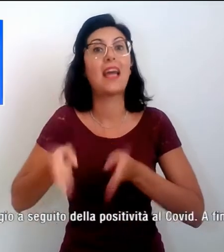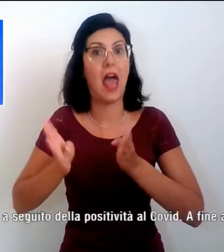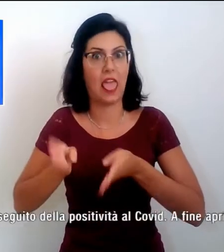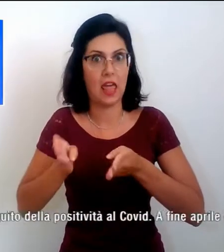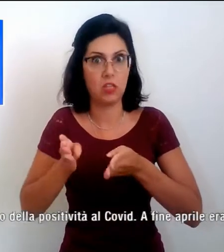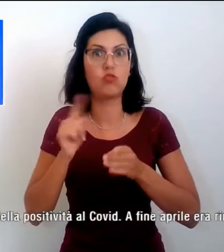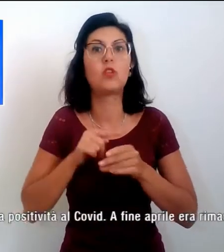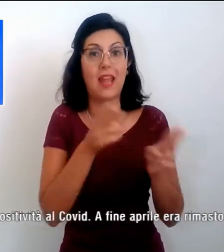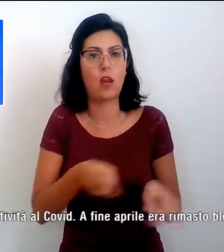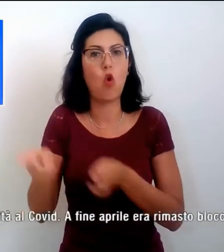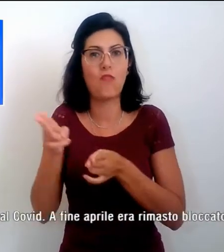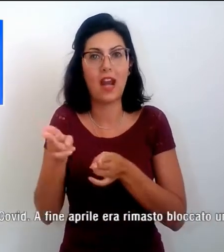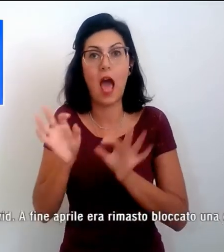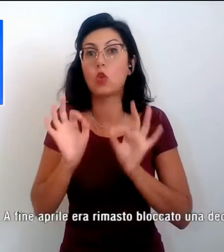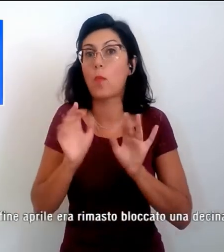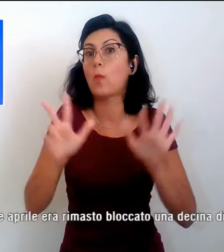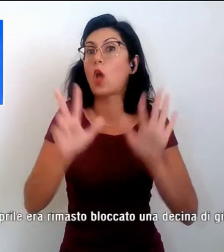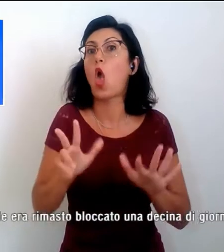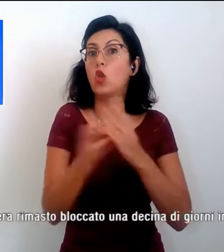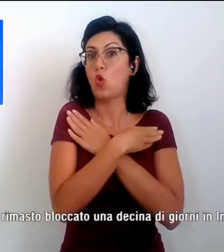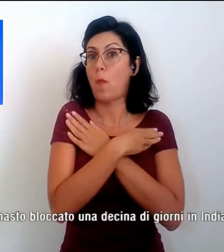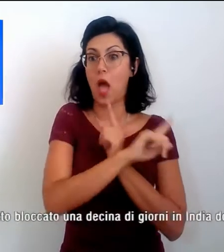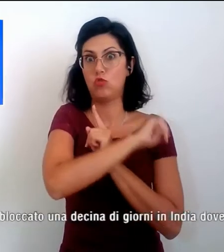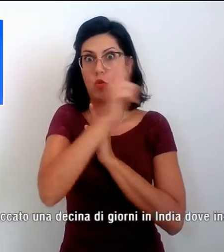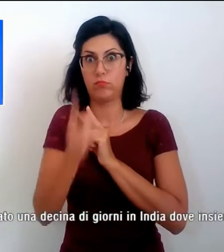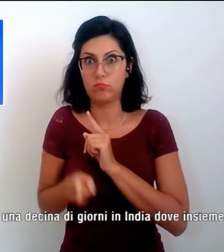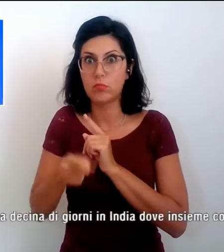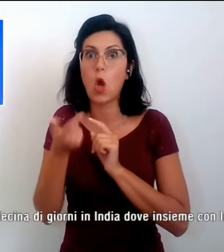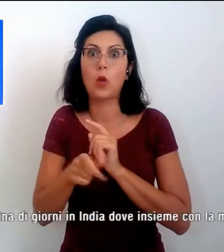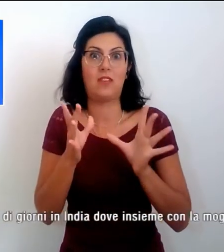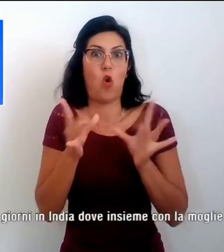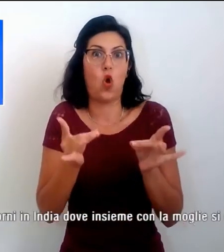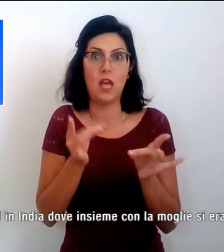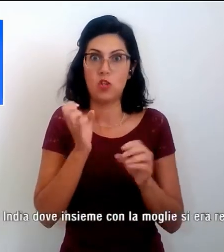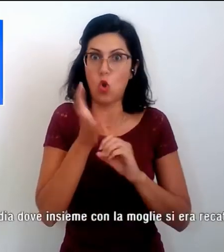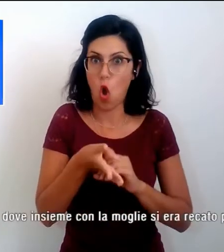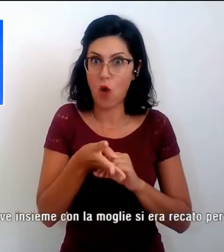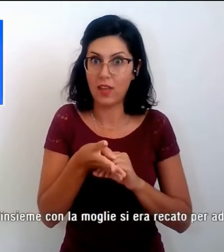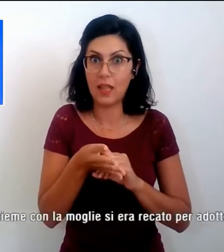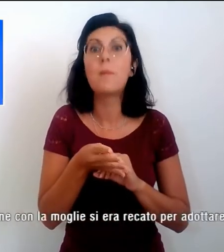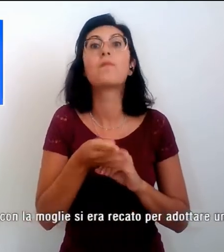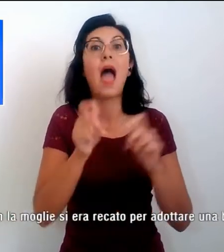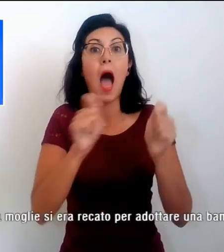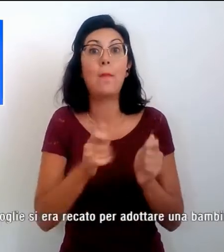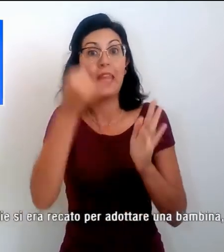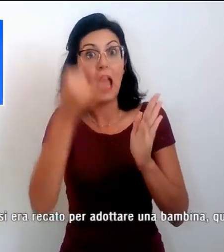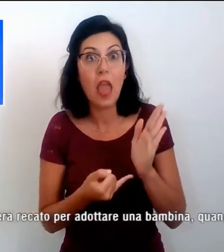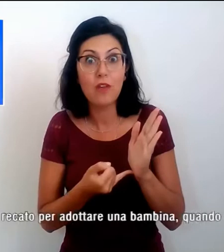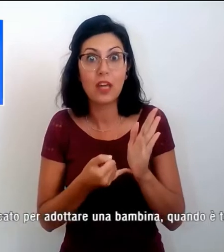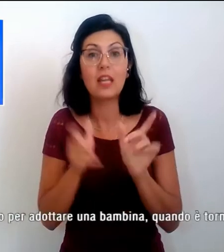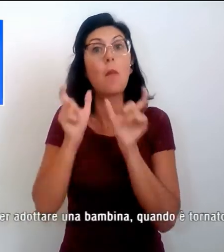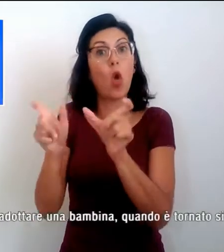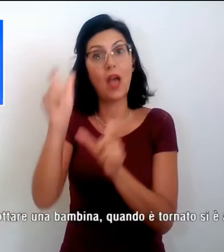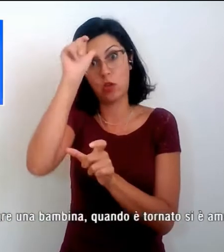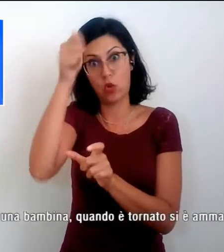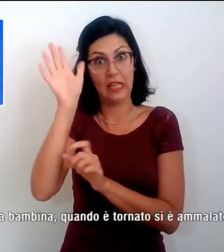dallo scorso 8 maggio, dopo che aveva contratto il Covid. A fine aprile era rimasto bloccato una decina di giorni in India,